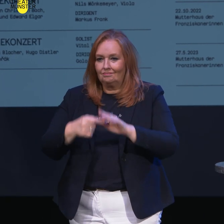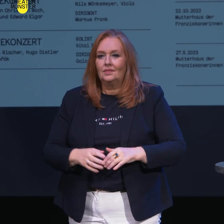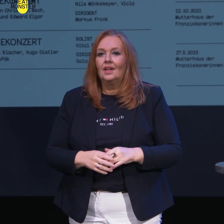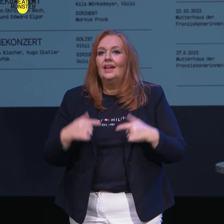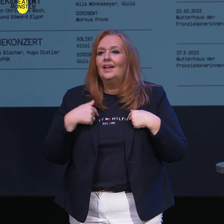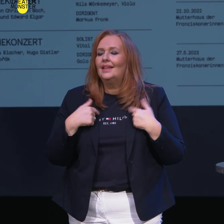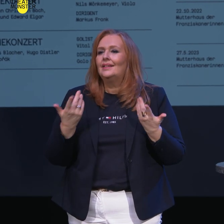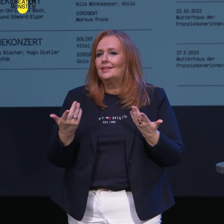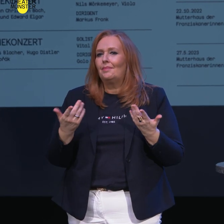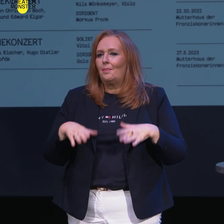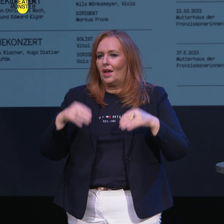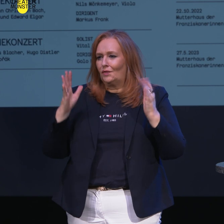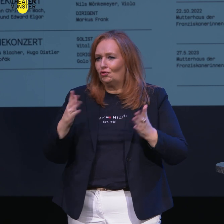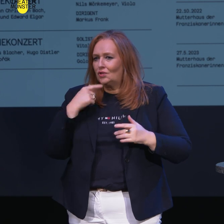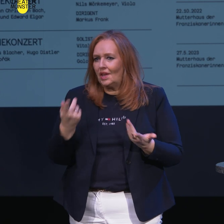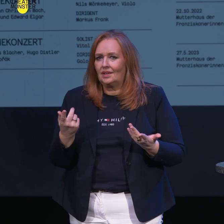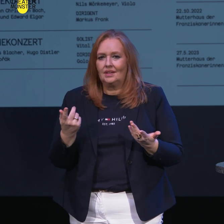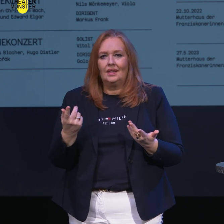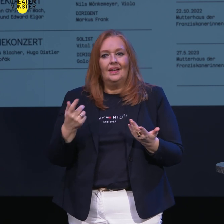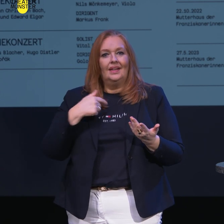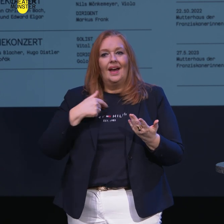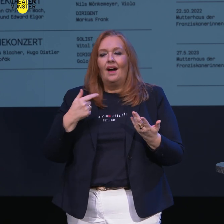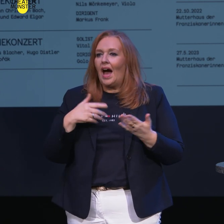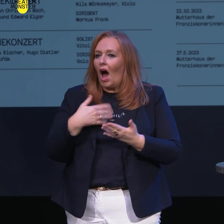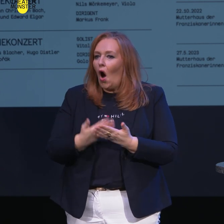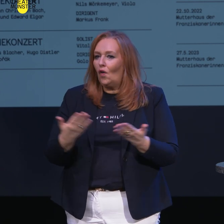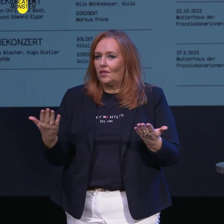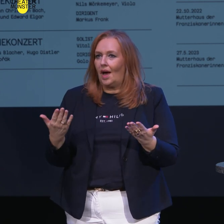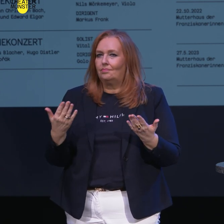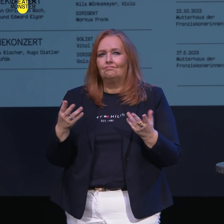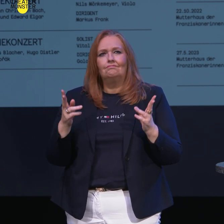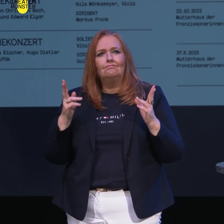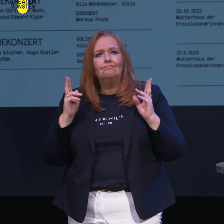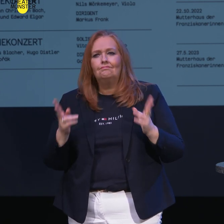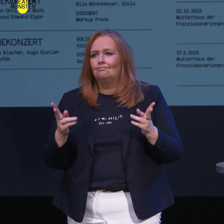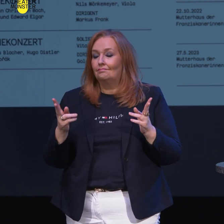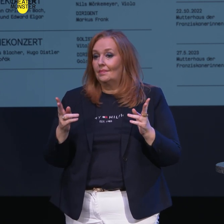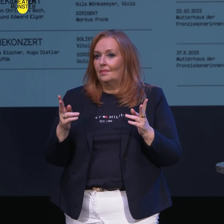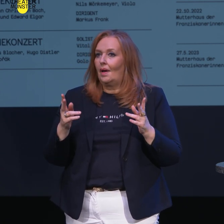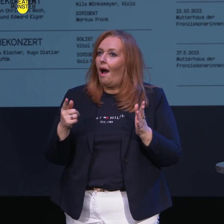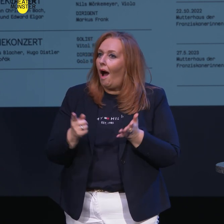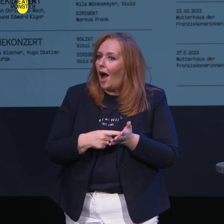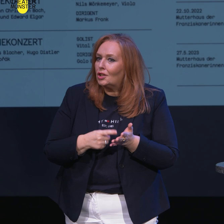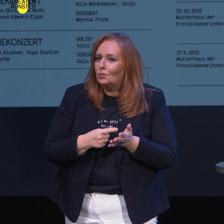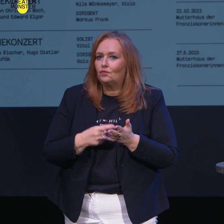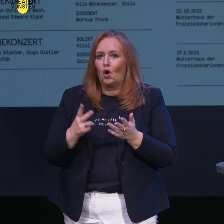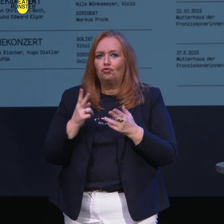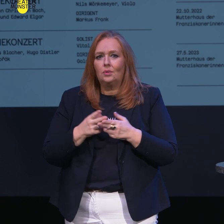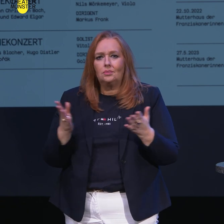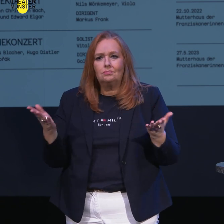Und ich konstatiere eingangs, dass die Aufgabe einen stimmigen, gleichzeitig auch anspruchsvollen